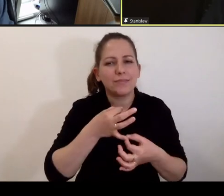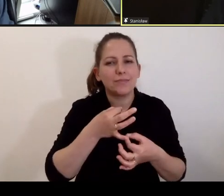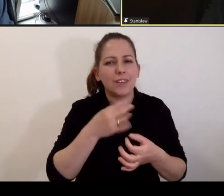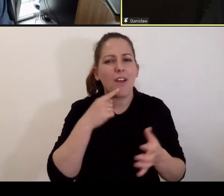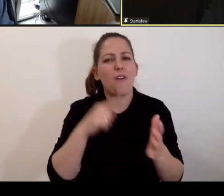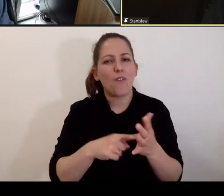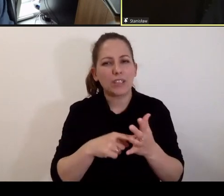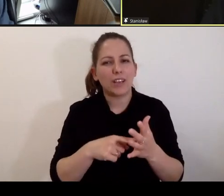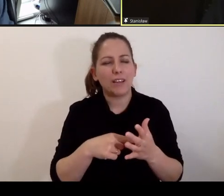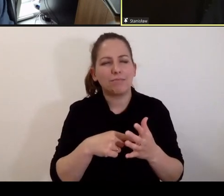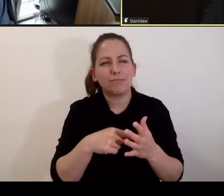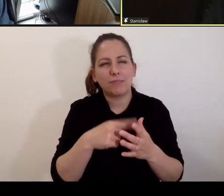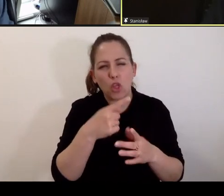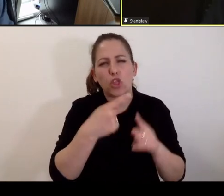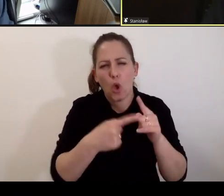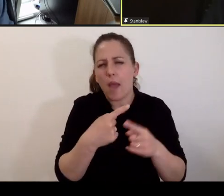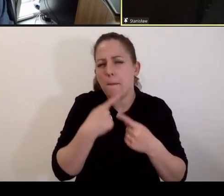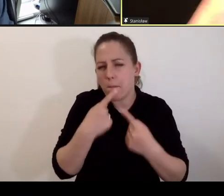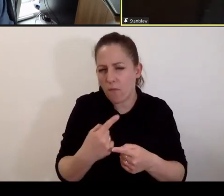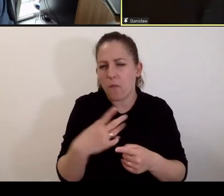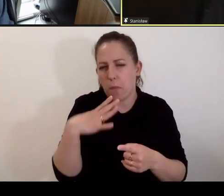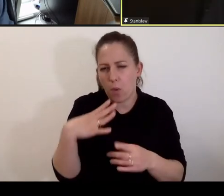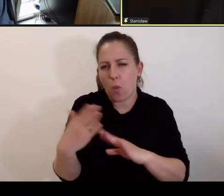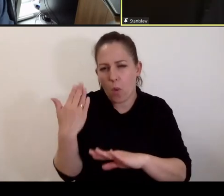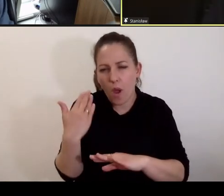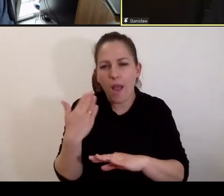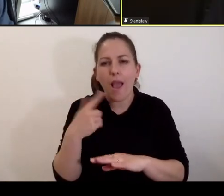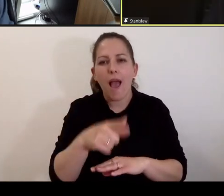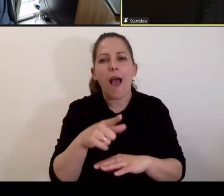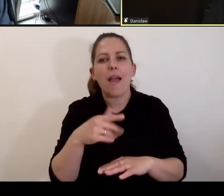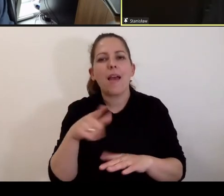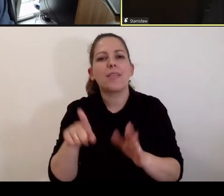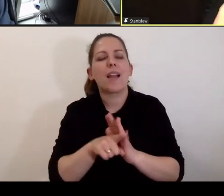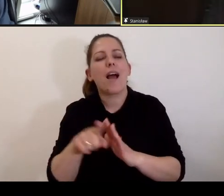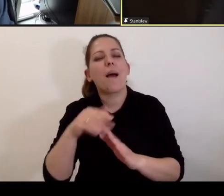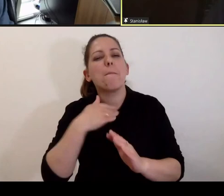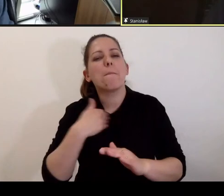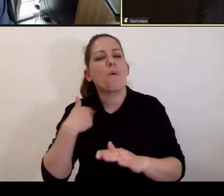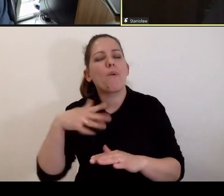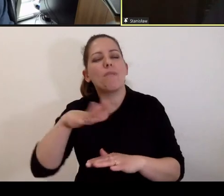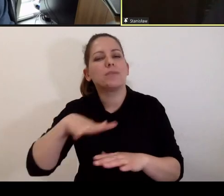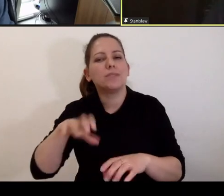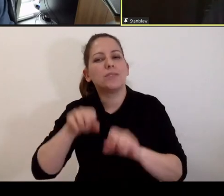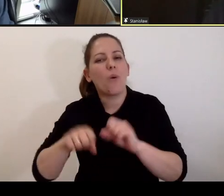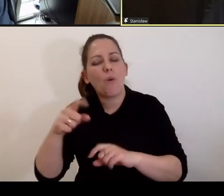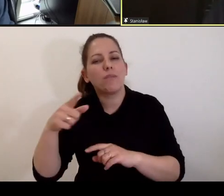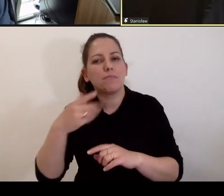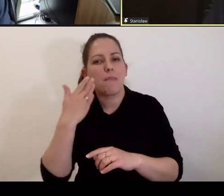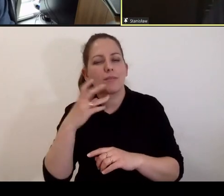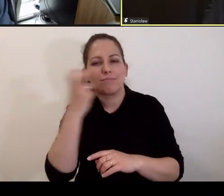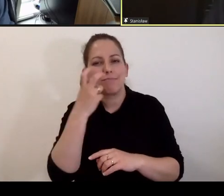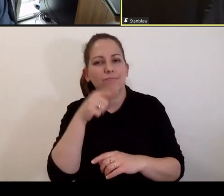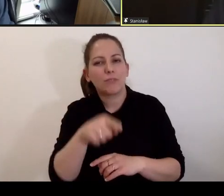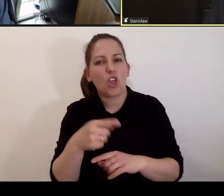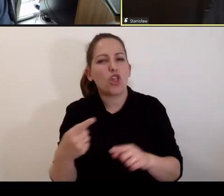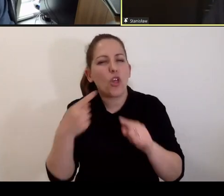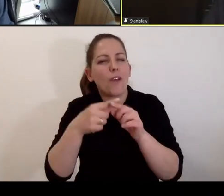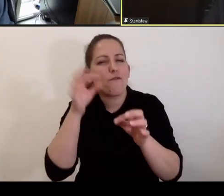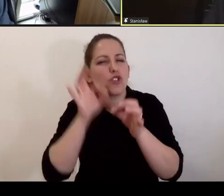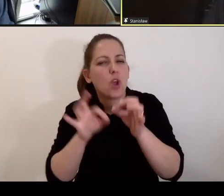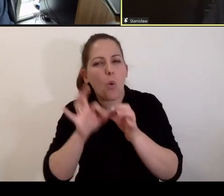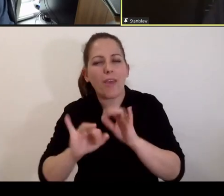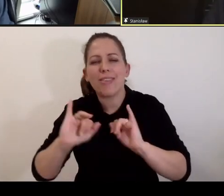Właściwie to zasygnalizowałeś, ale to może być dla odbiorcy polskiego bardzo interesujące w rozwinięciu na pewne dodatkowe szczegóły.